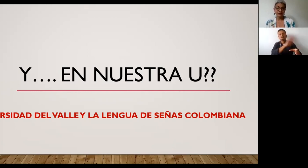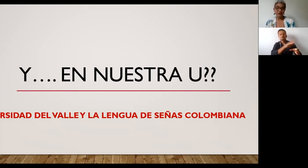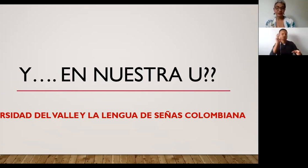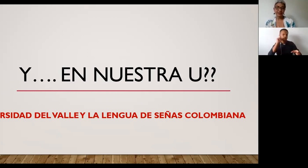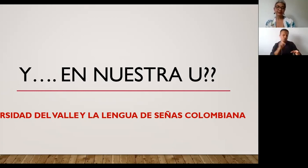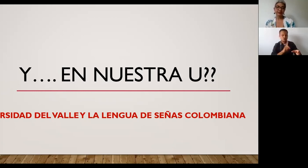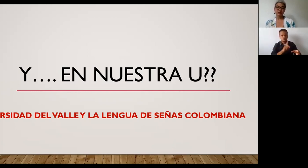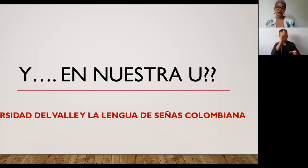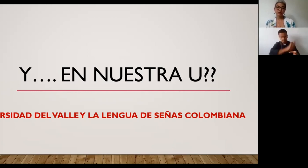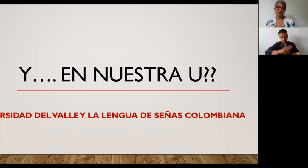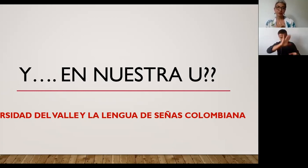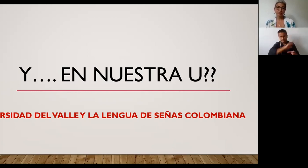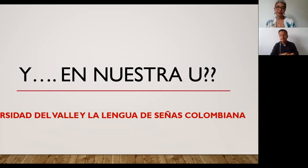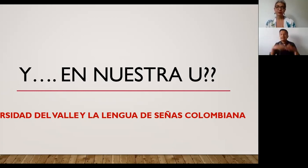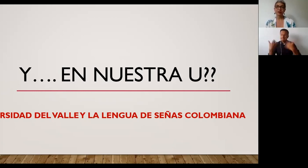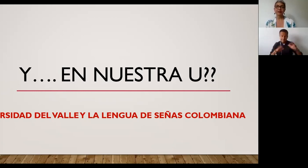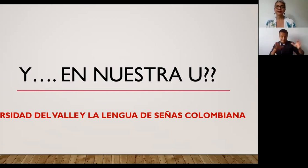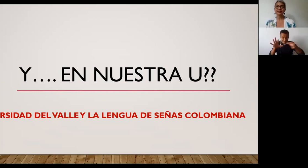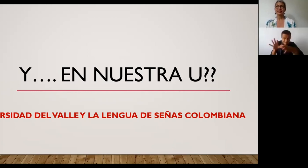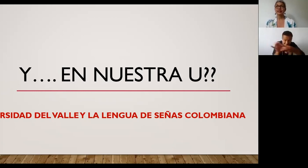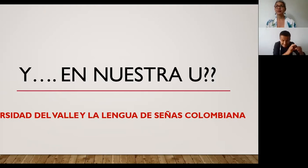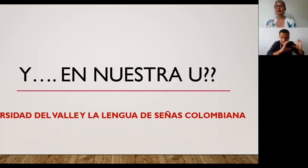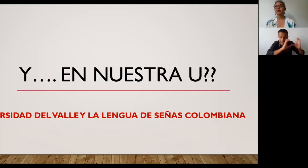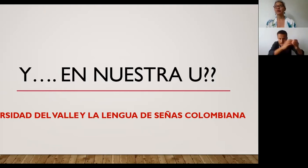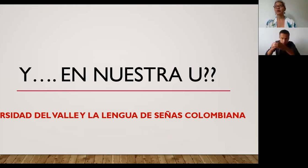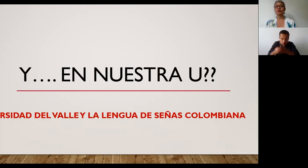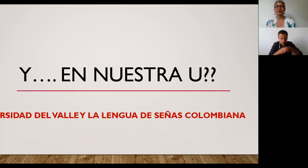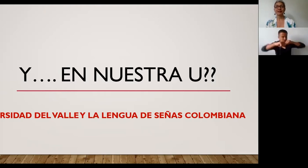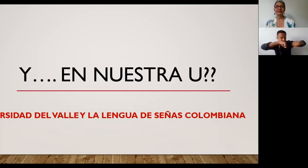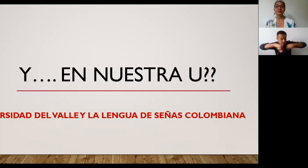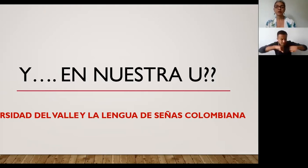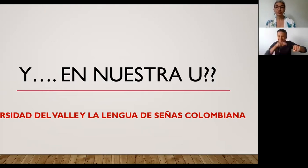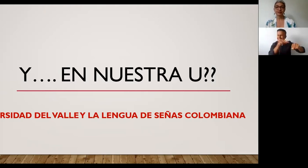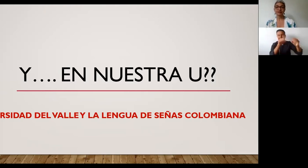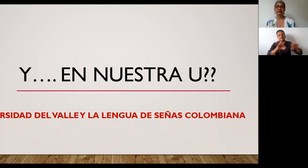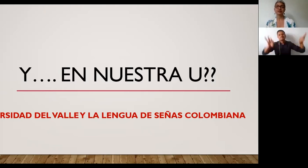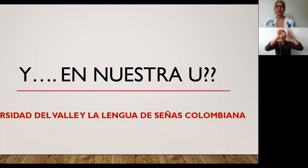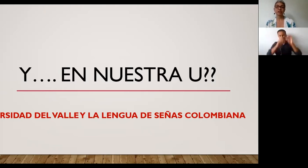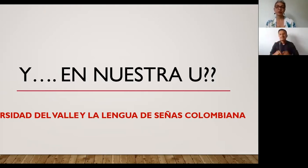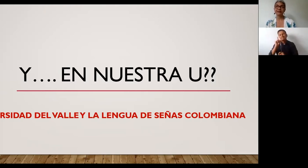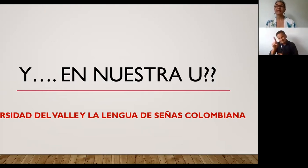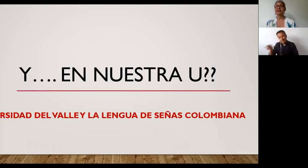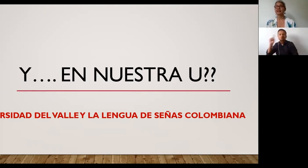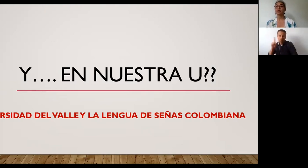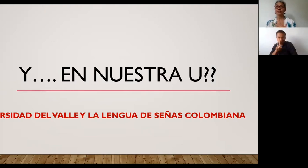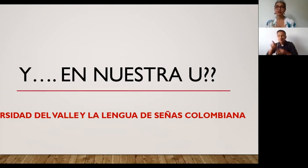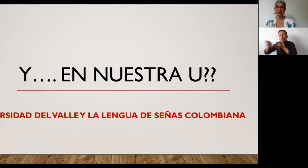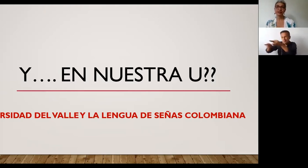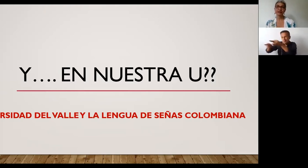acción colectiva ha sido supremamente importante y por eso los sordos hablan de las luchas y las luchas políticas las luchas sociales